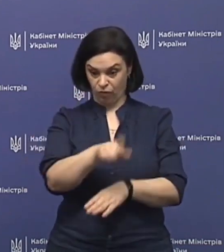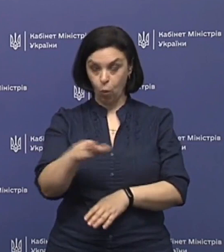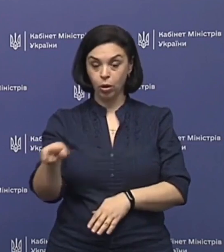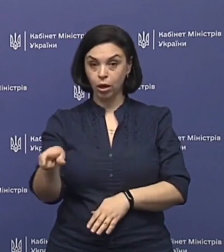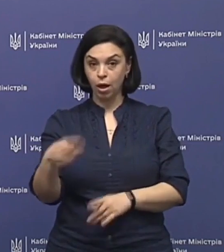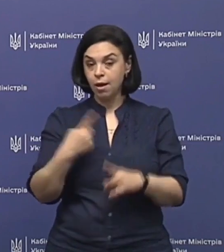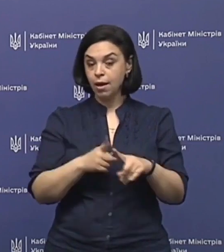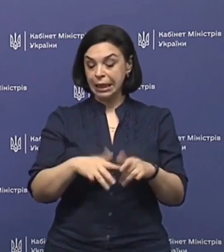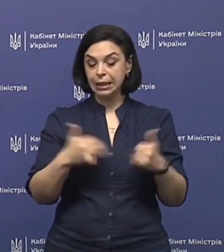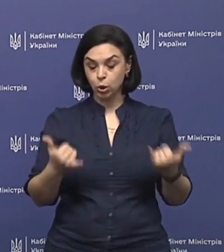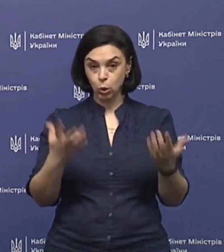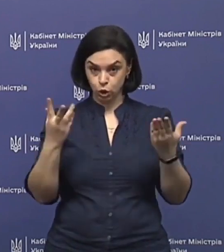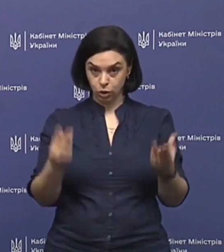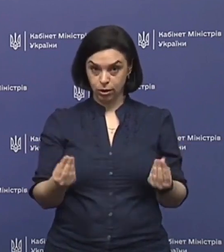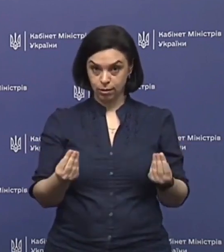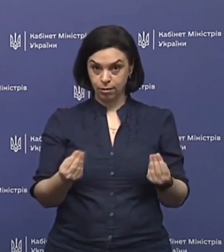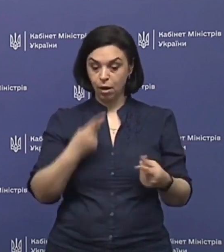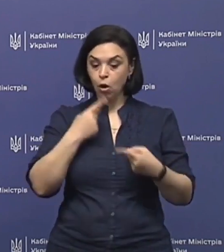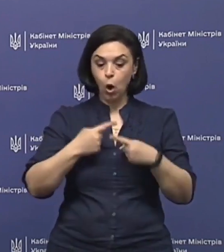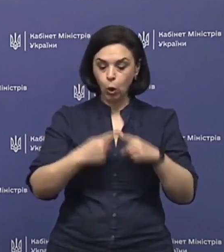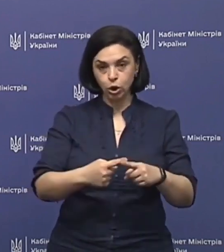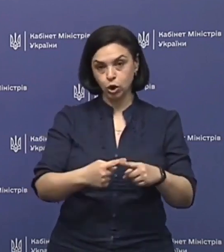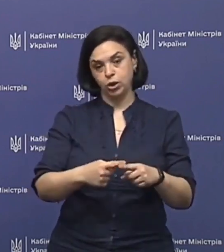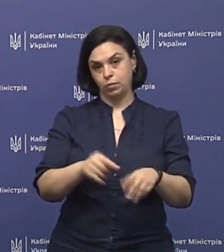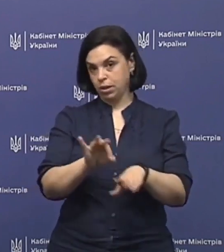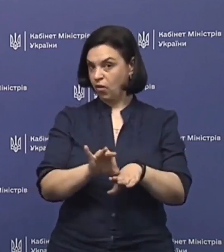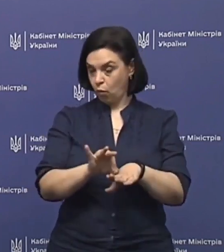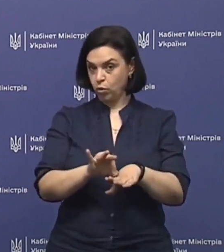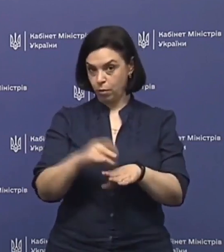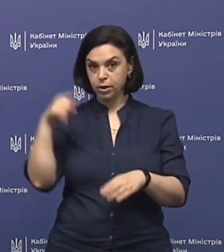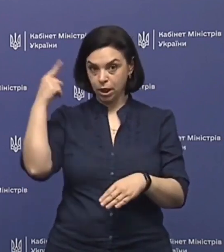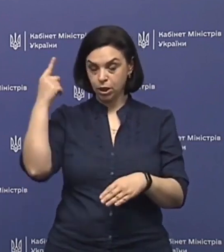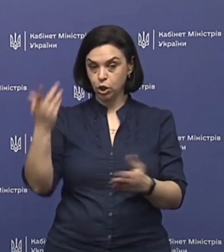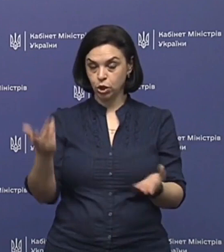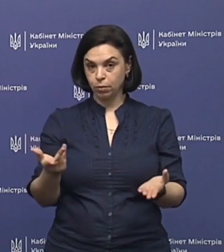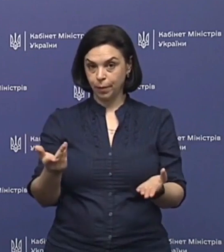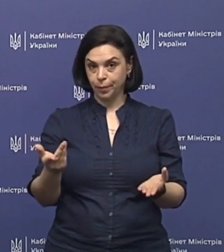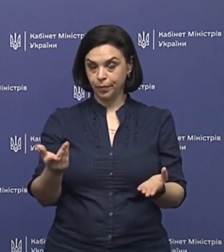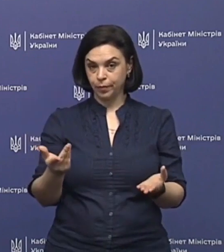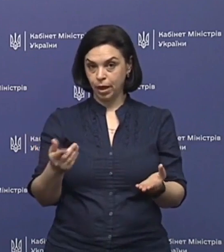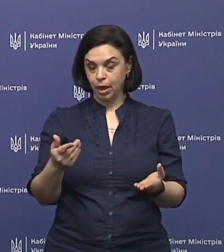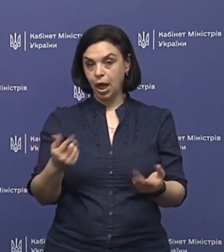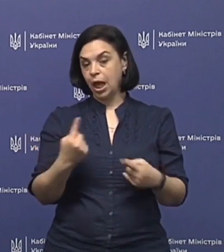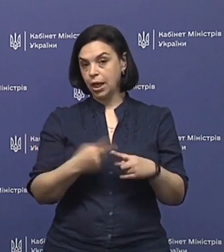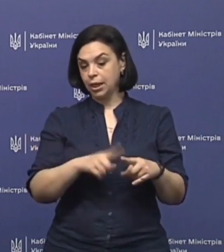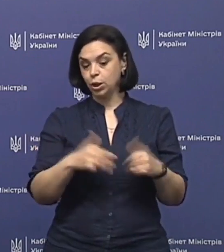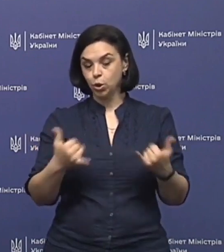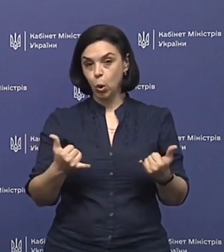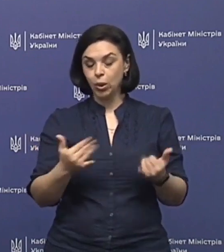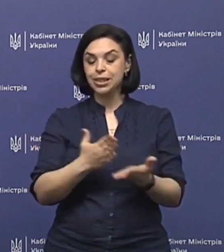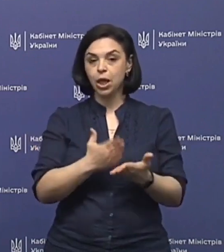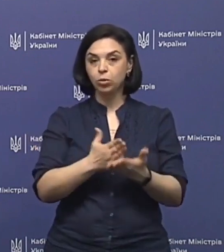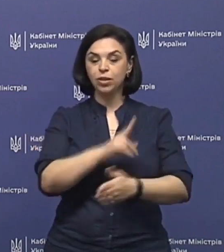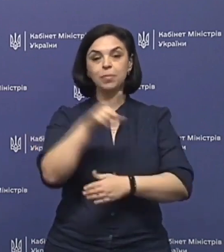хворих, які на сьогоднішній день з хронічними захворюваннями психіатричними, які сьогодні